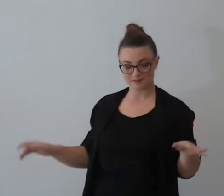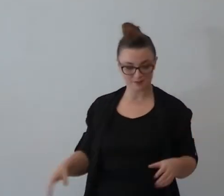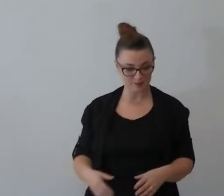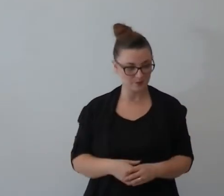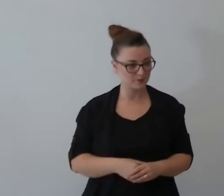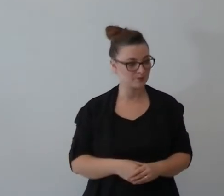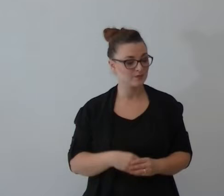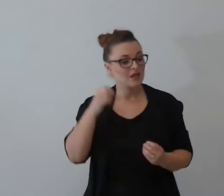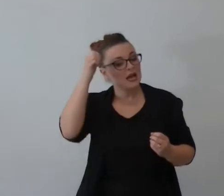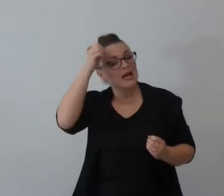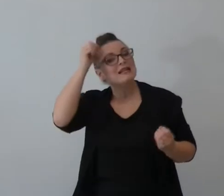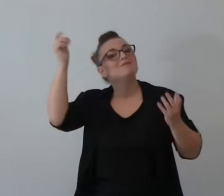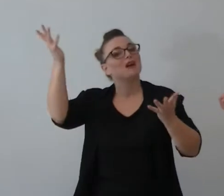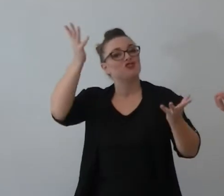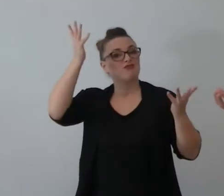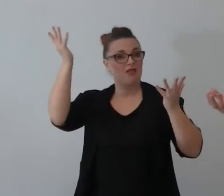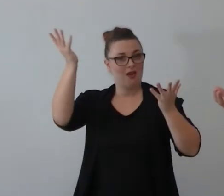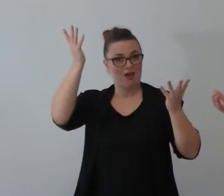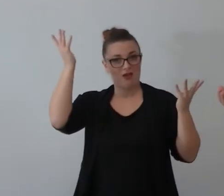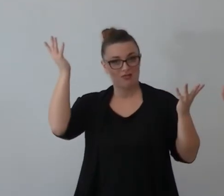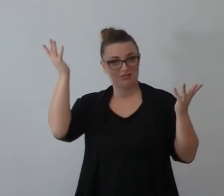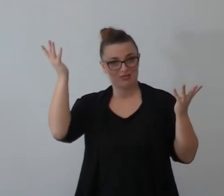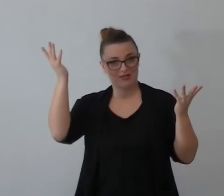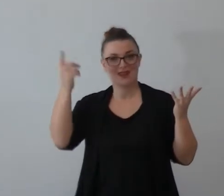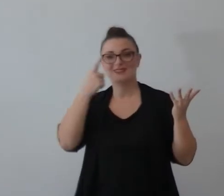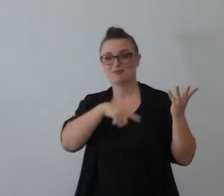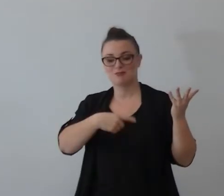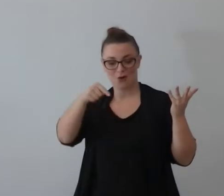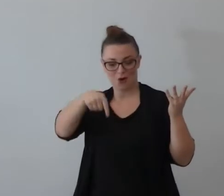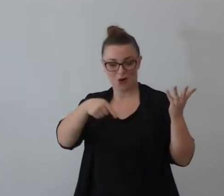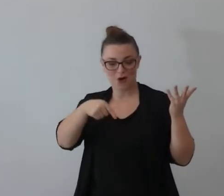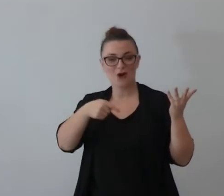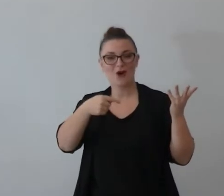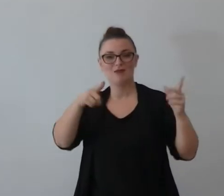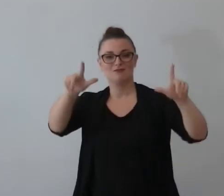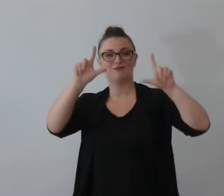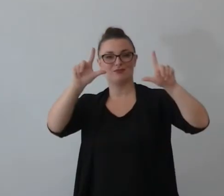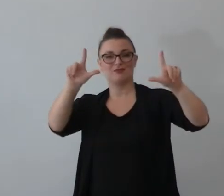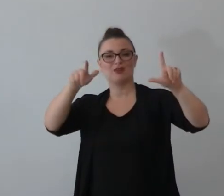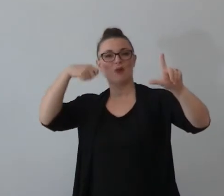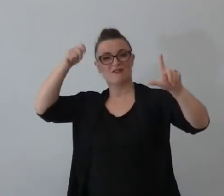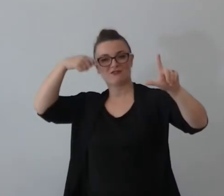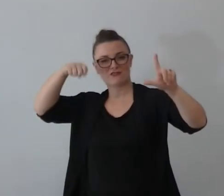immaginate adesso che questa sia la scena di una sitcom o di una di queste cose che si vedono in